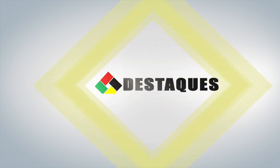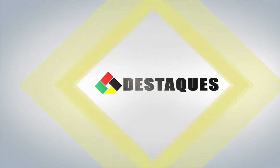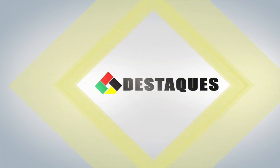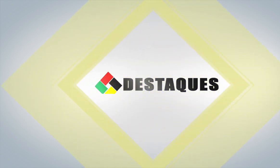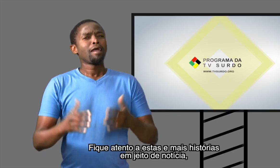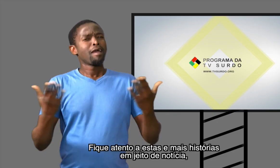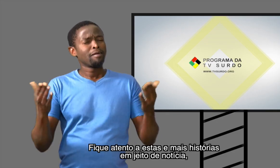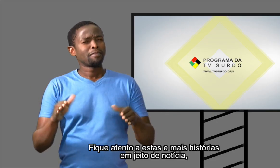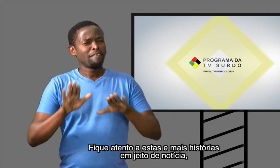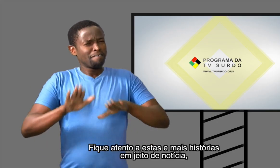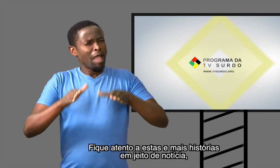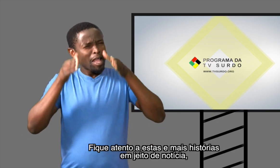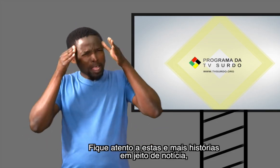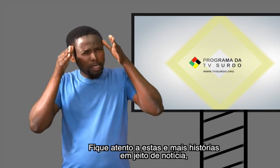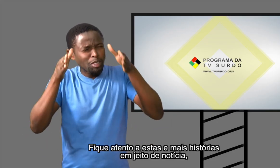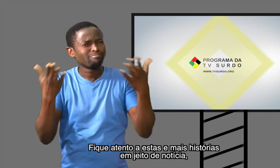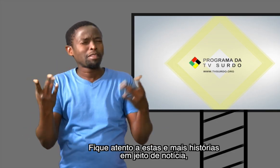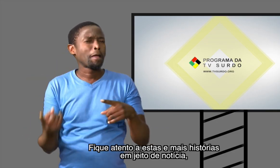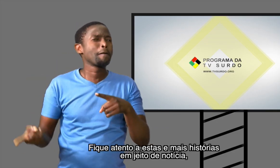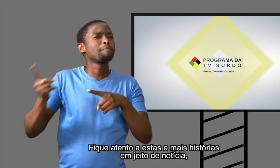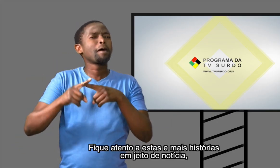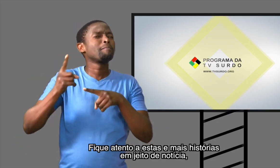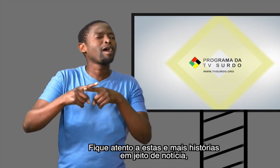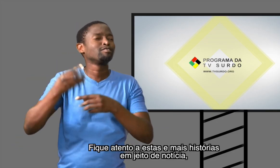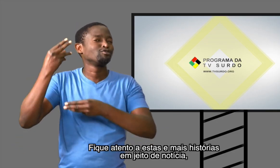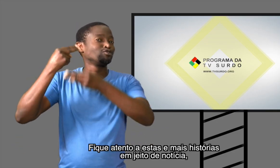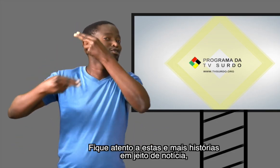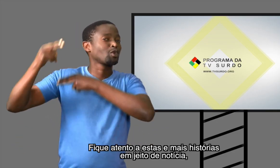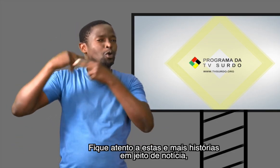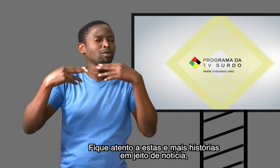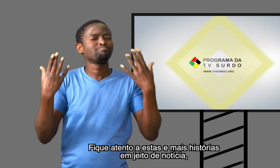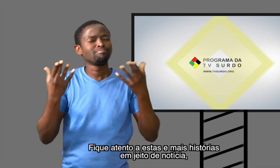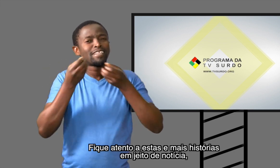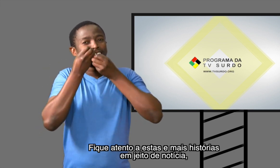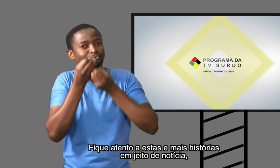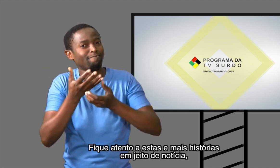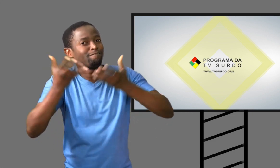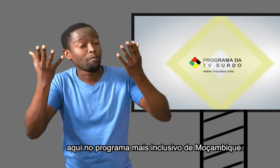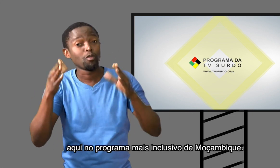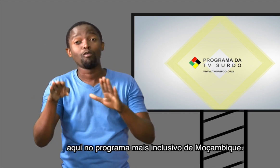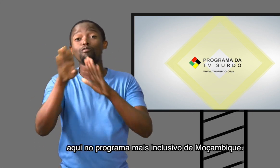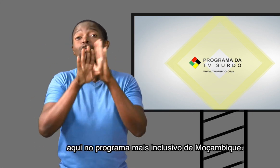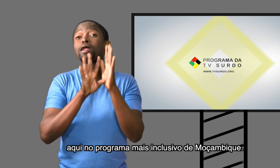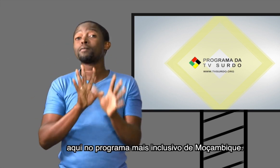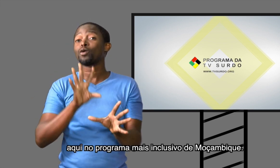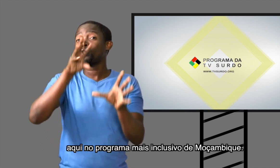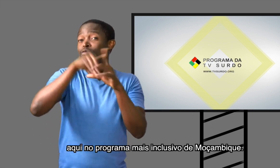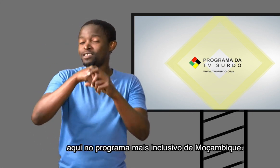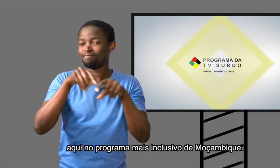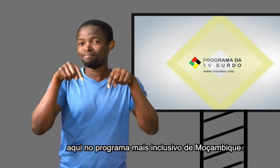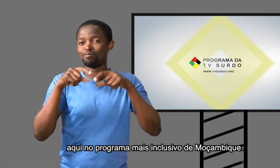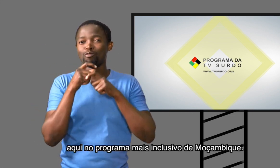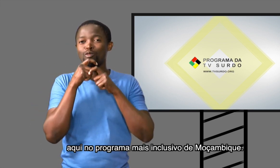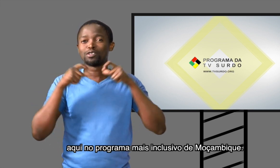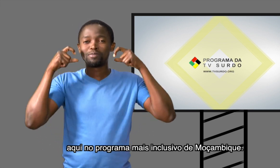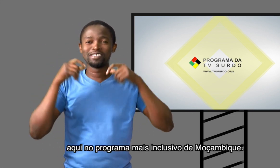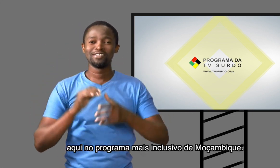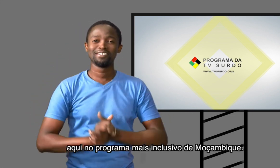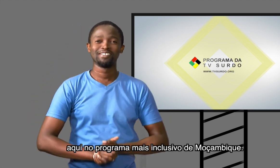Fique atento a estas e mais histórias em Jeito de Notícia, aqui no programa mais inclusivo